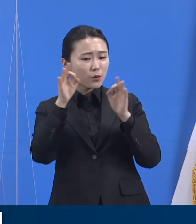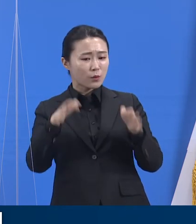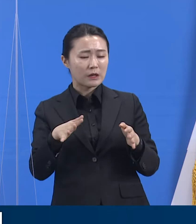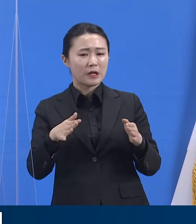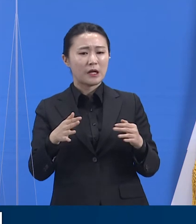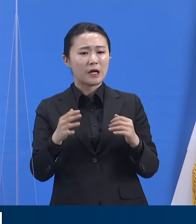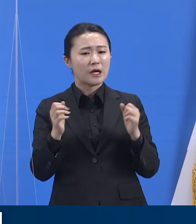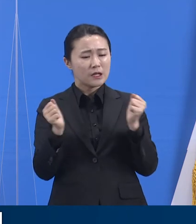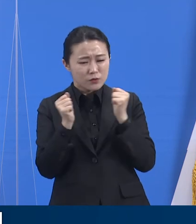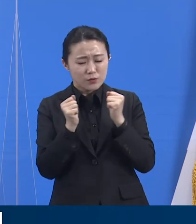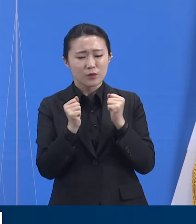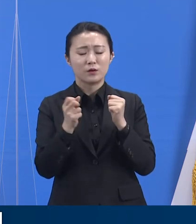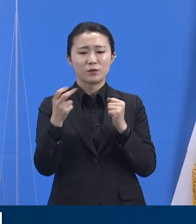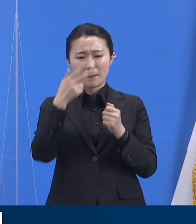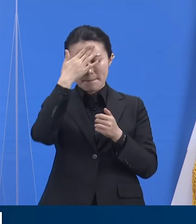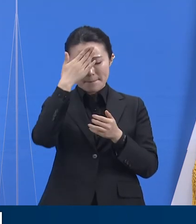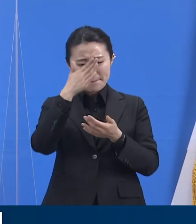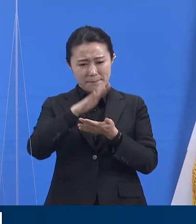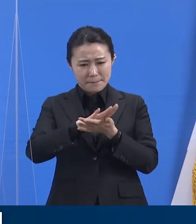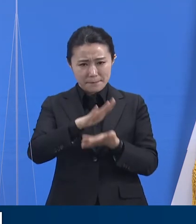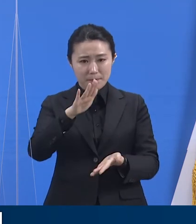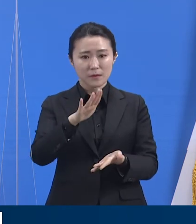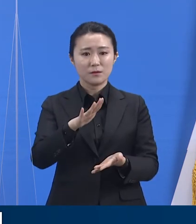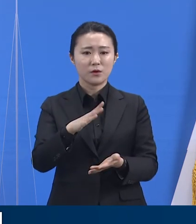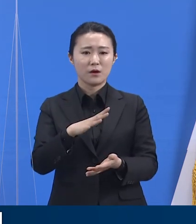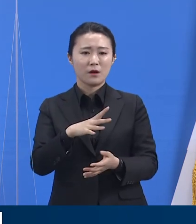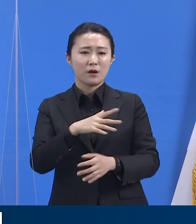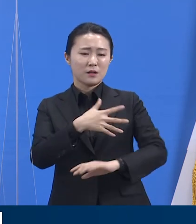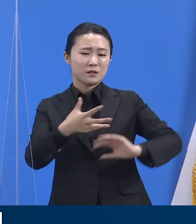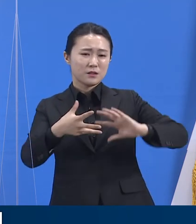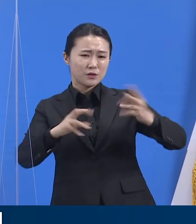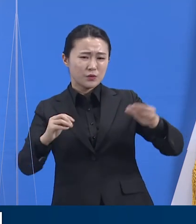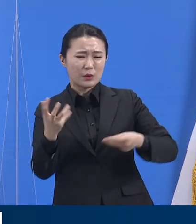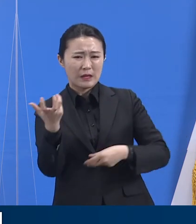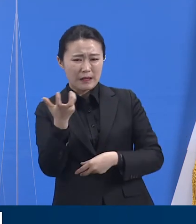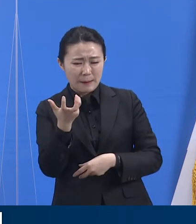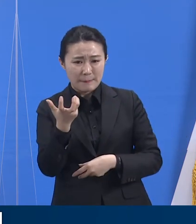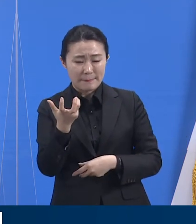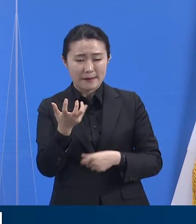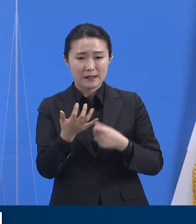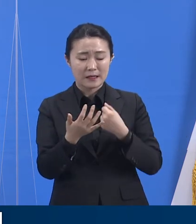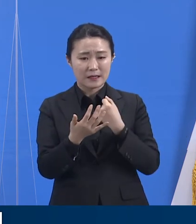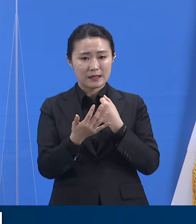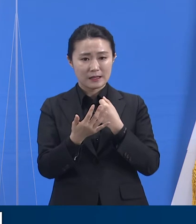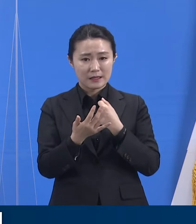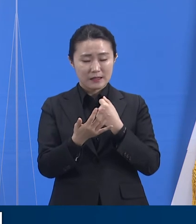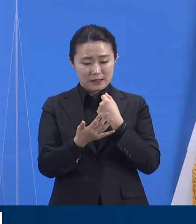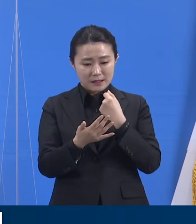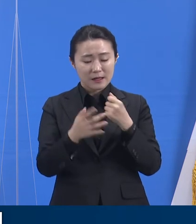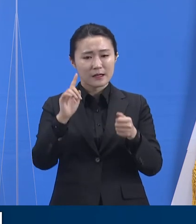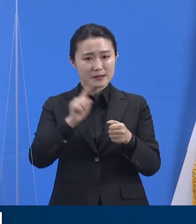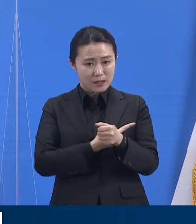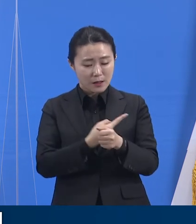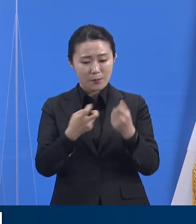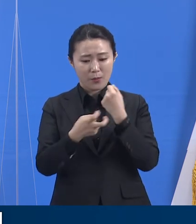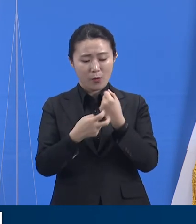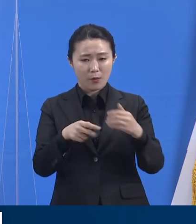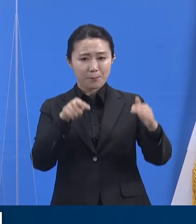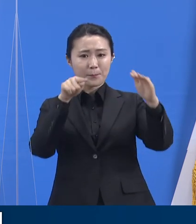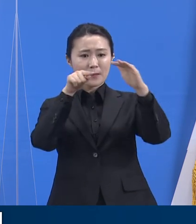근육통 등의 증상으로 지역내과 의원을 방문하였고 의사의 코로나 검사 권유에 따라